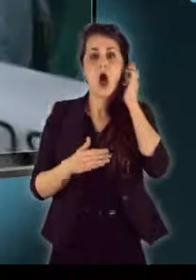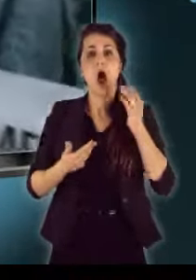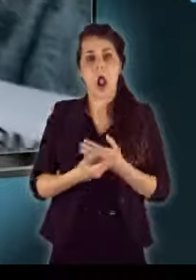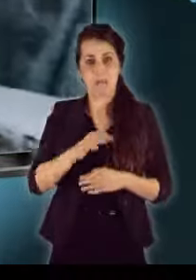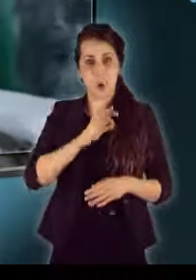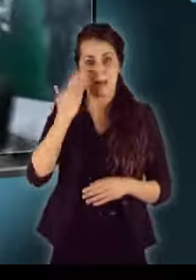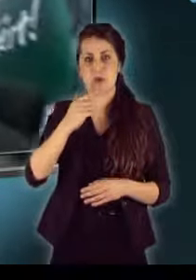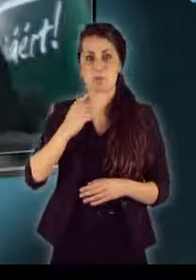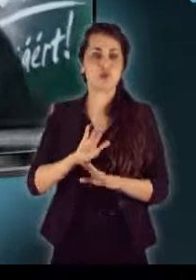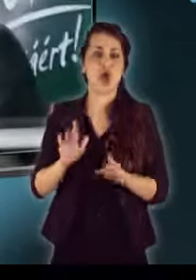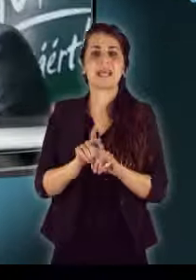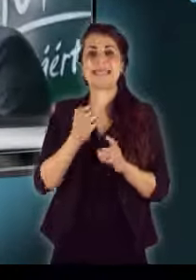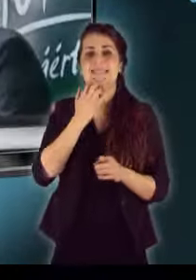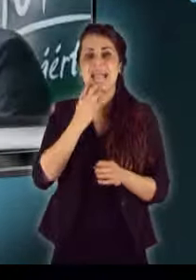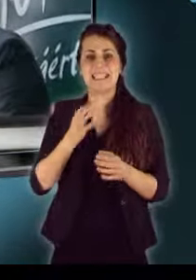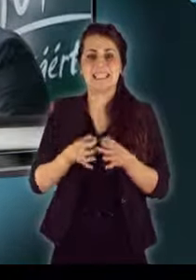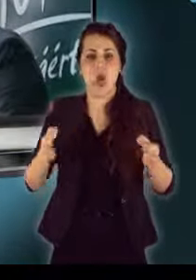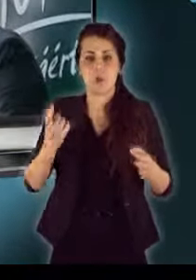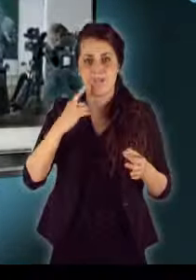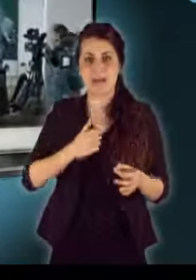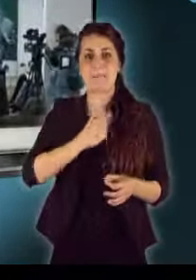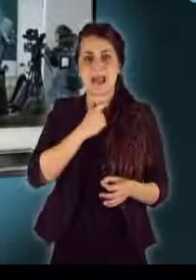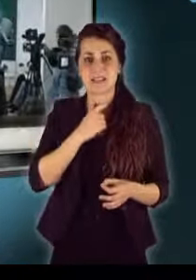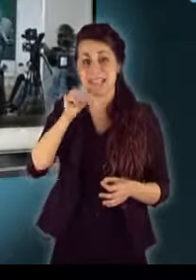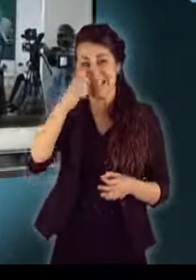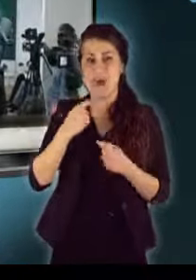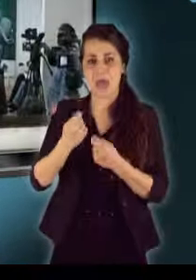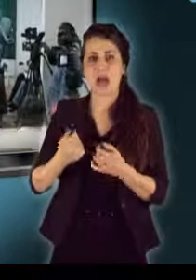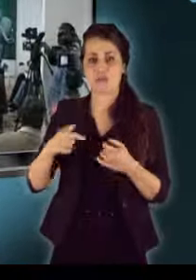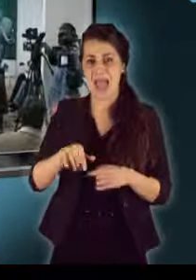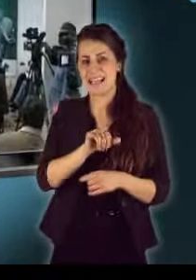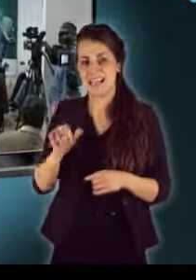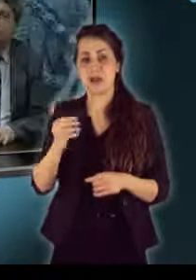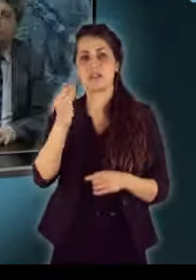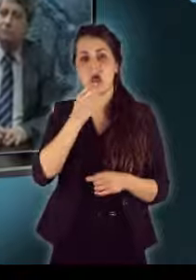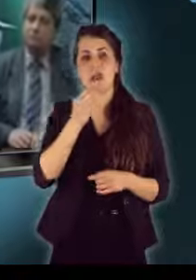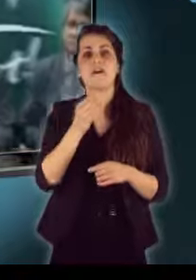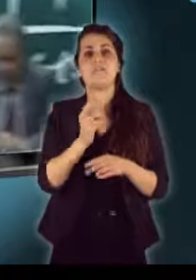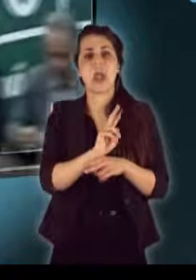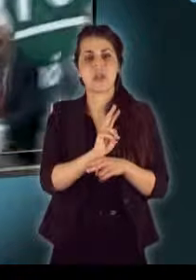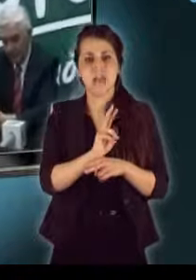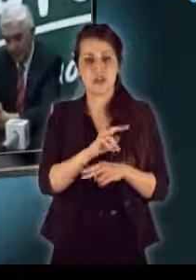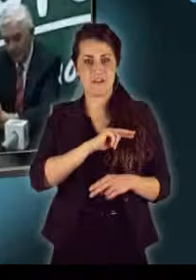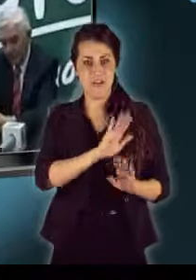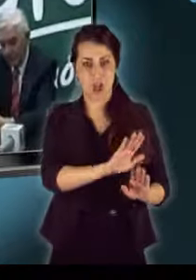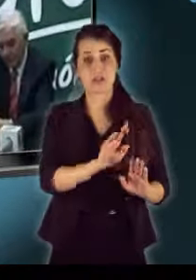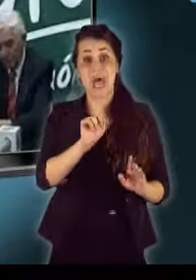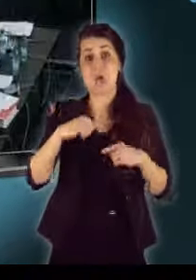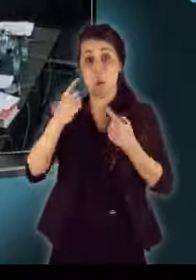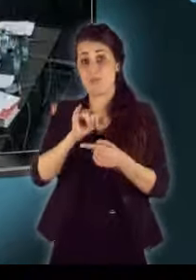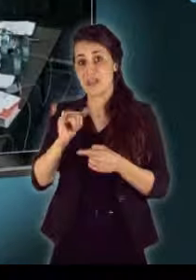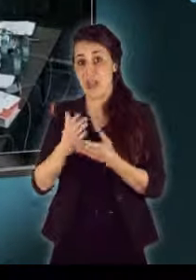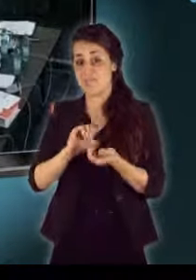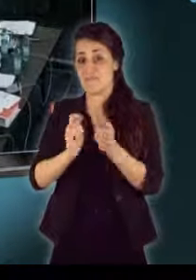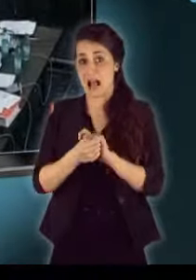szándéknyilatkozatot szavaztak meg. A névadás ugyanis idén még a tanfelügyelőség hatás körébe tartozik. Jövőre viszont változnak a